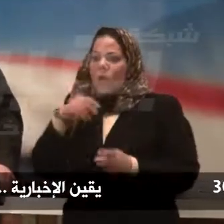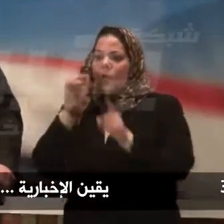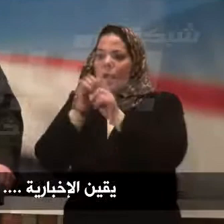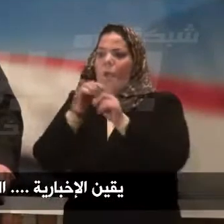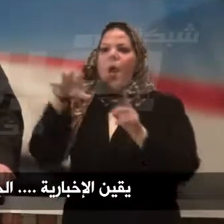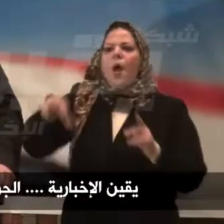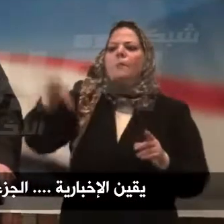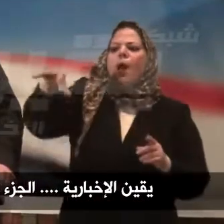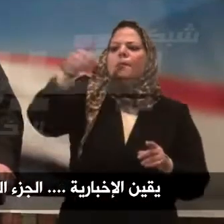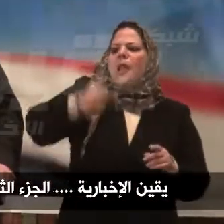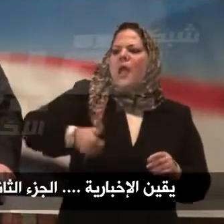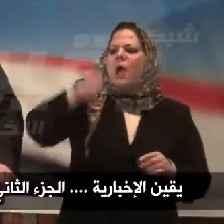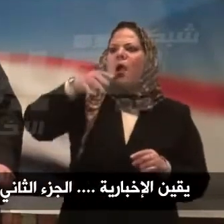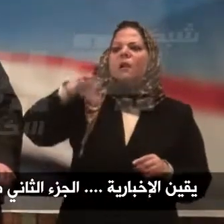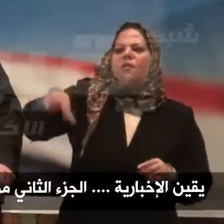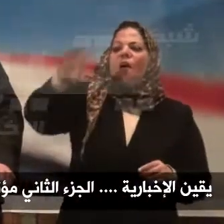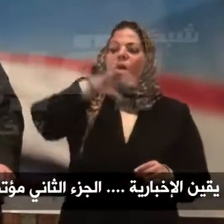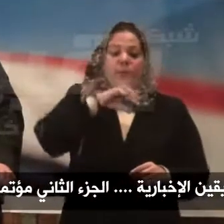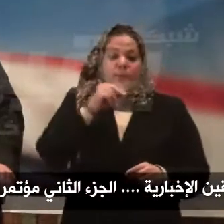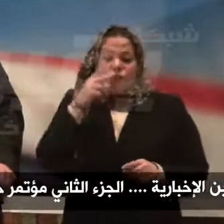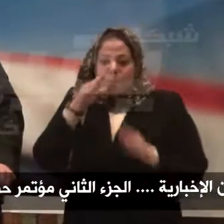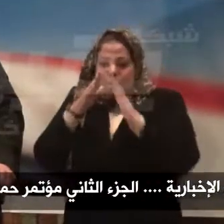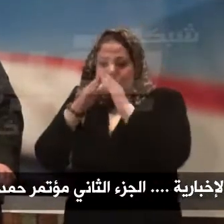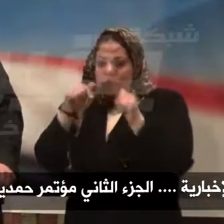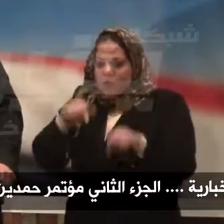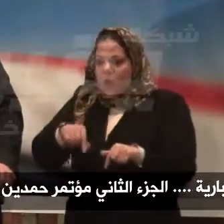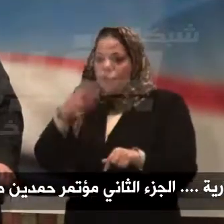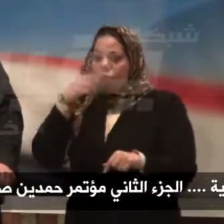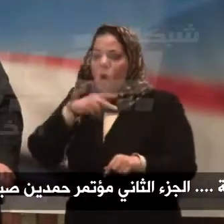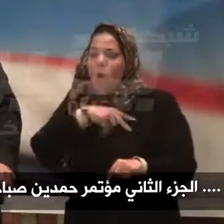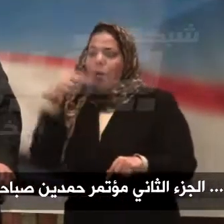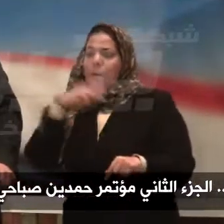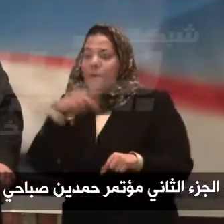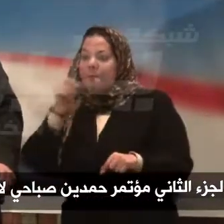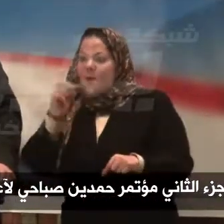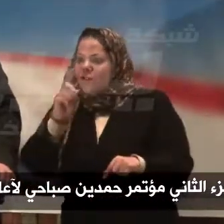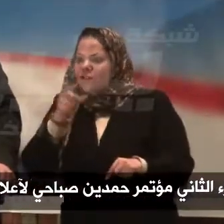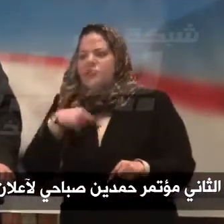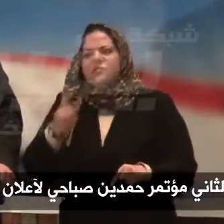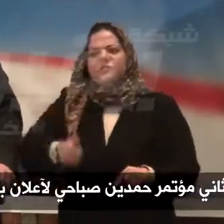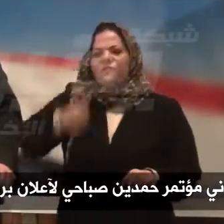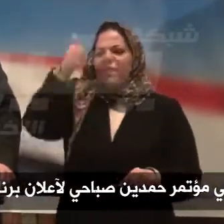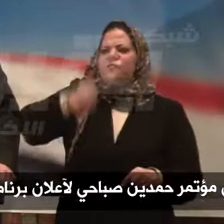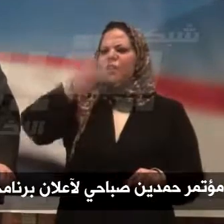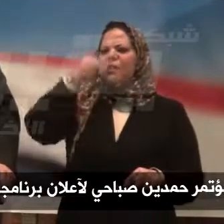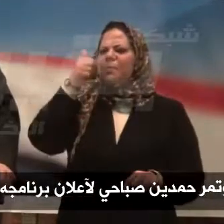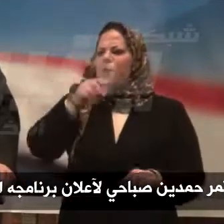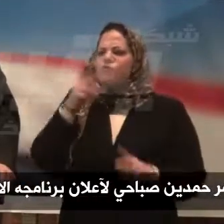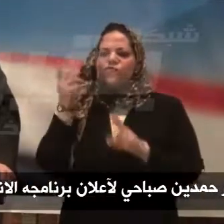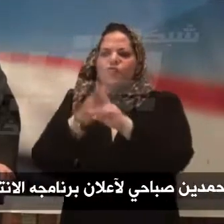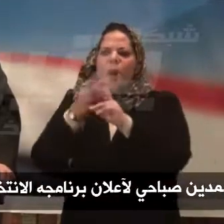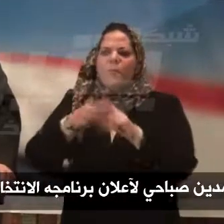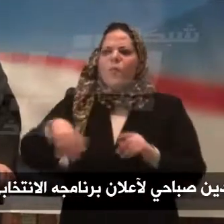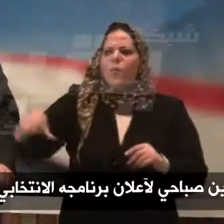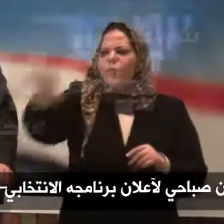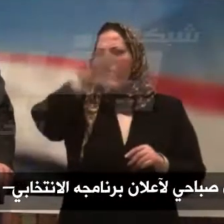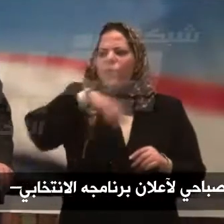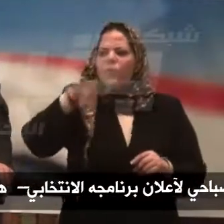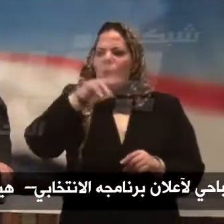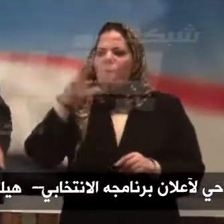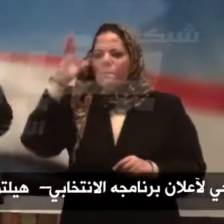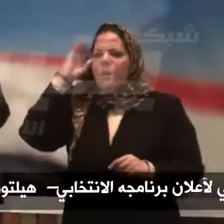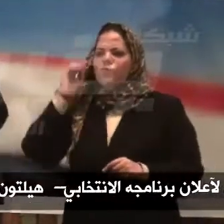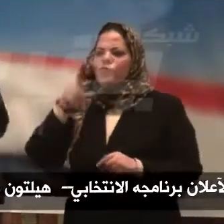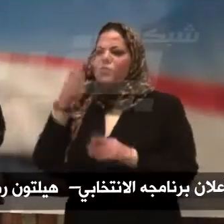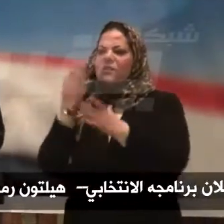الكفقة اللي ما فيهاش وساد لا يستقيم ابدا ان الشعب اللي هو